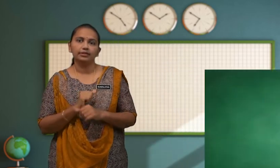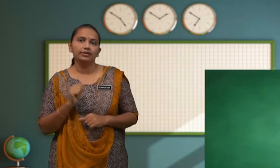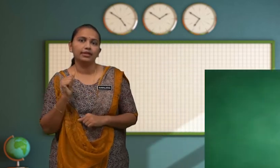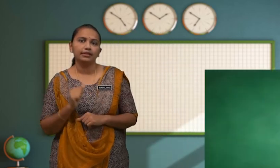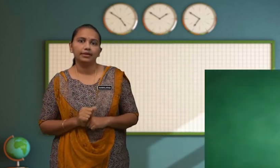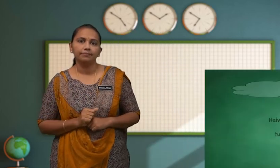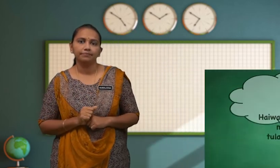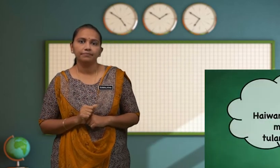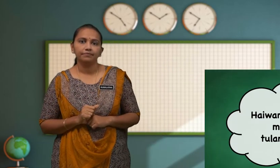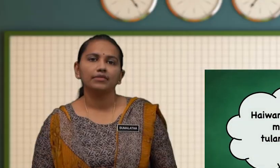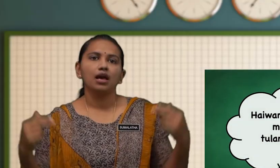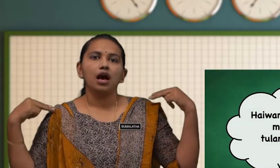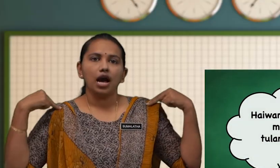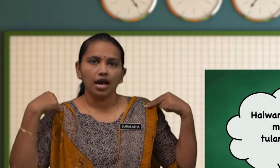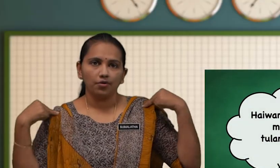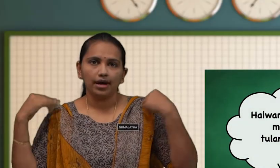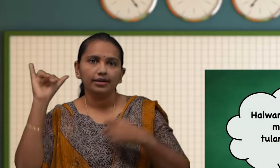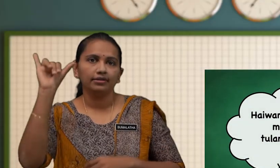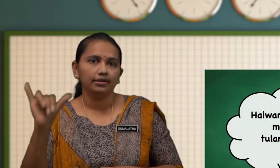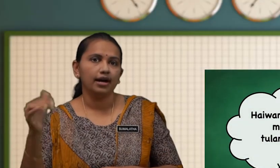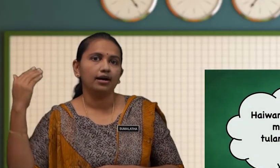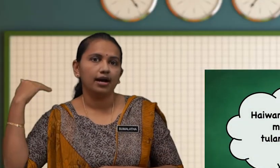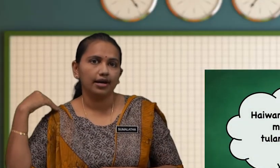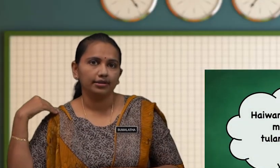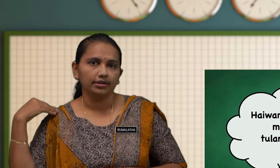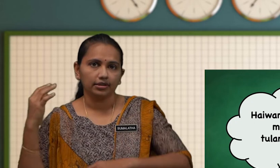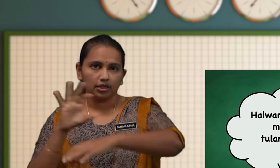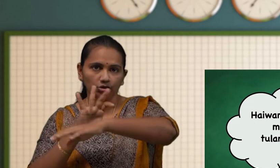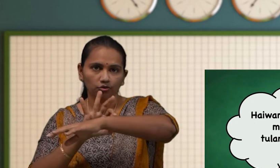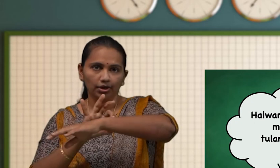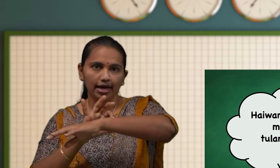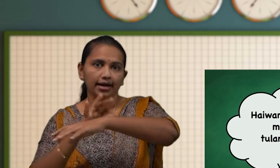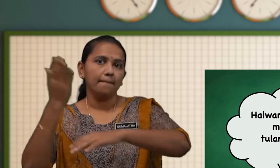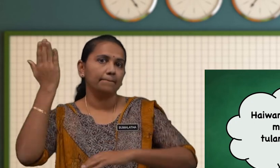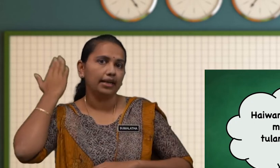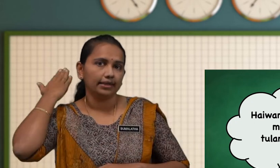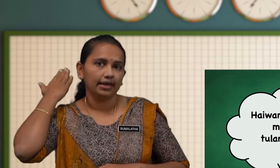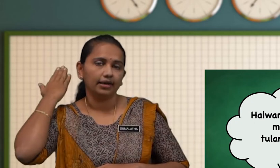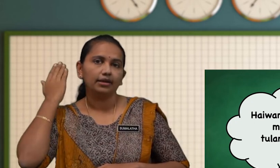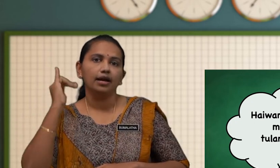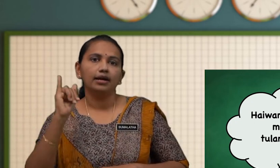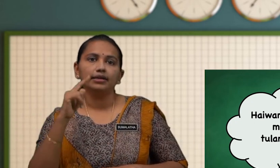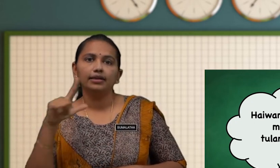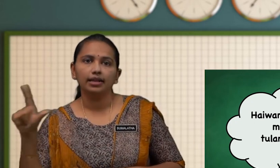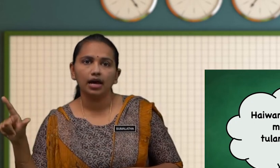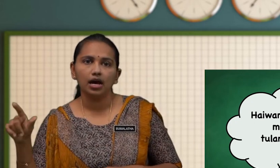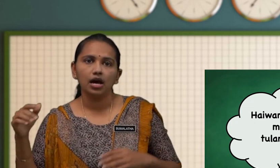Tanya Haiwan Yang Ada Tulang Belakang Ialah